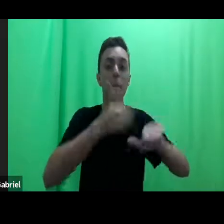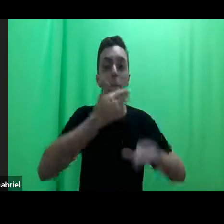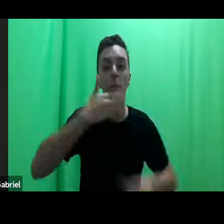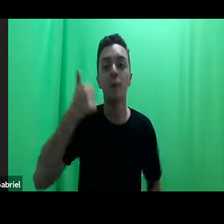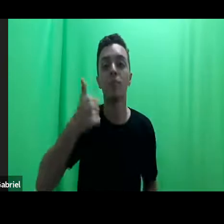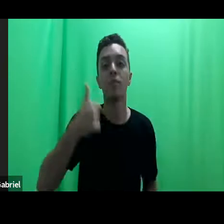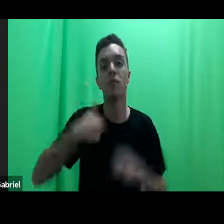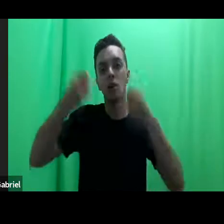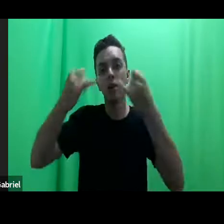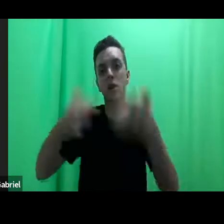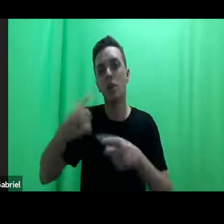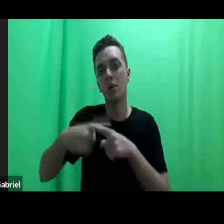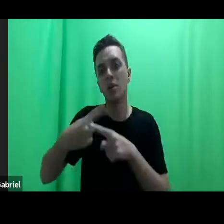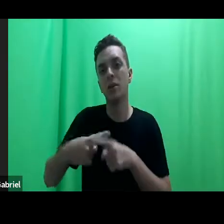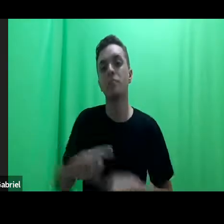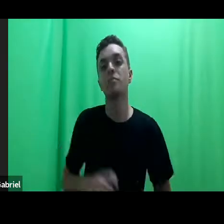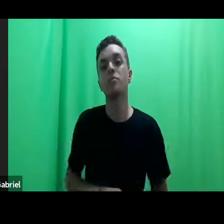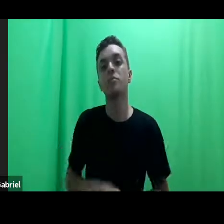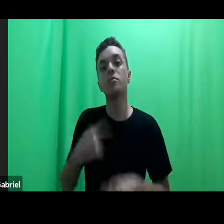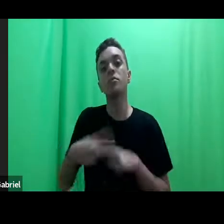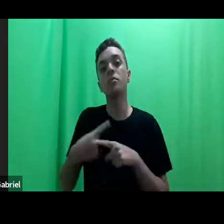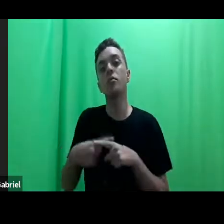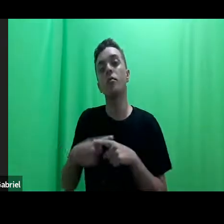advocacia popular, por conta dessa